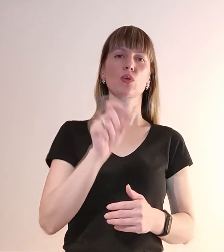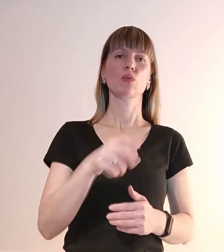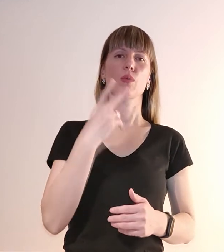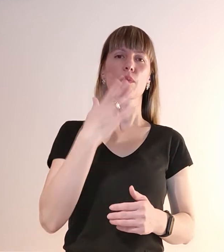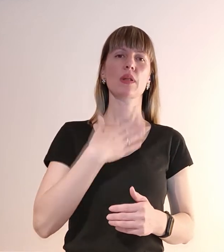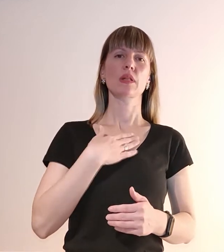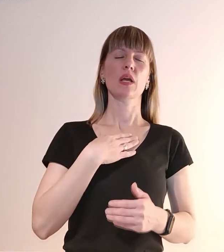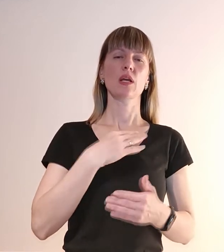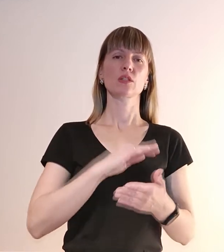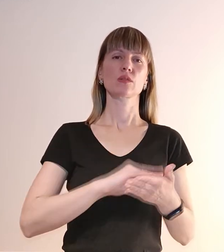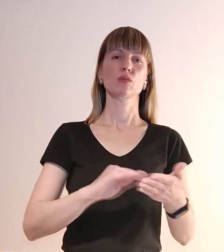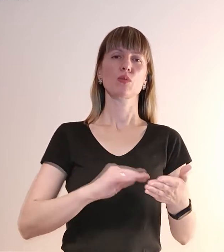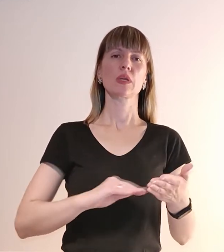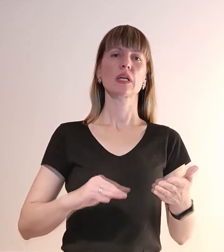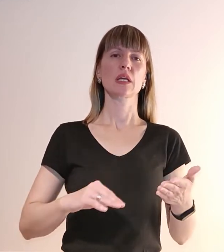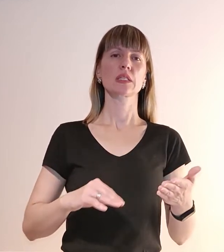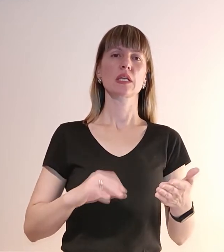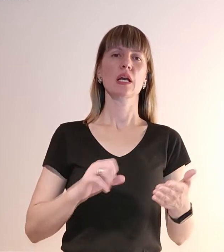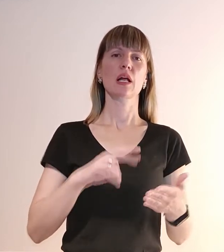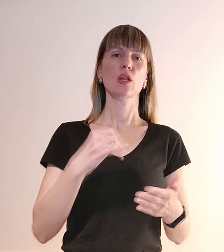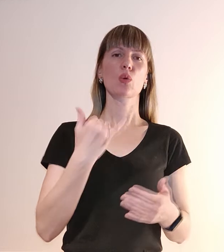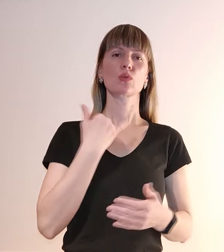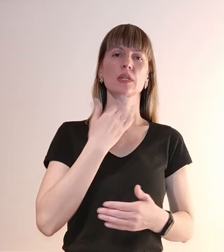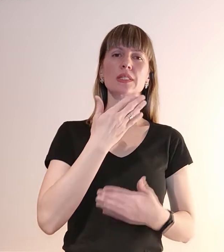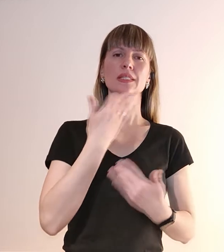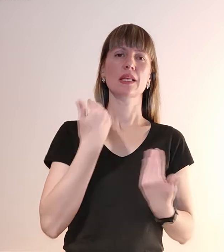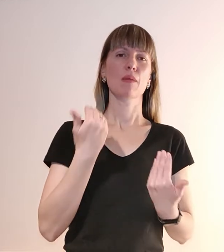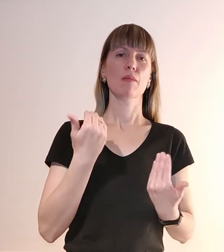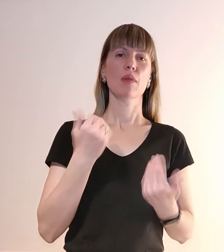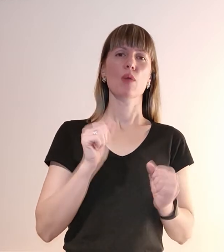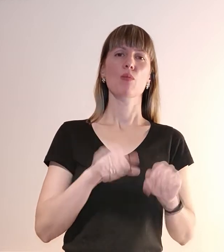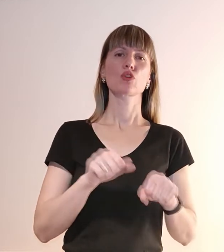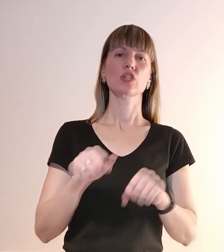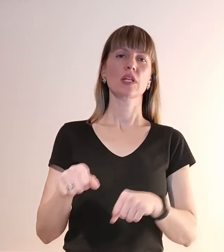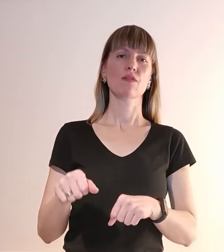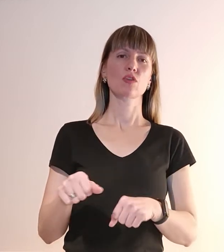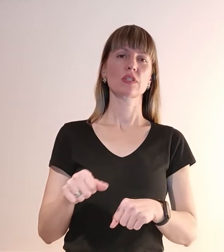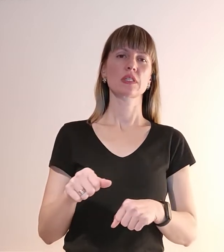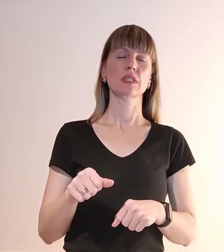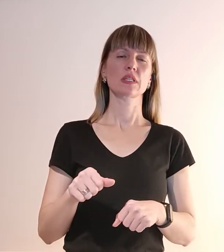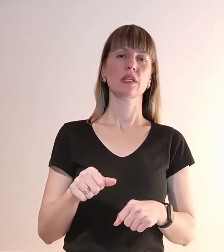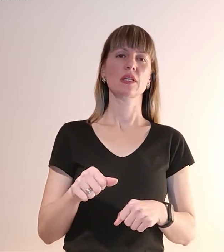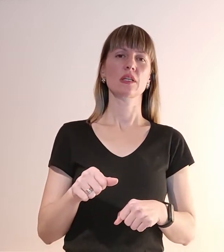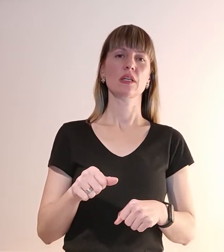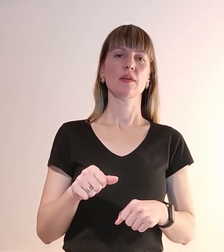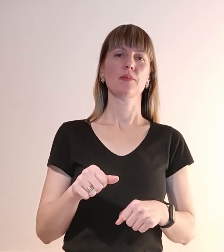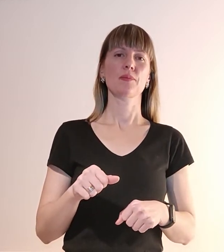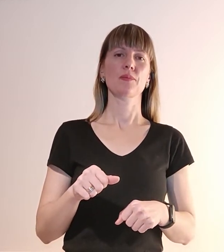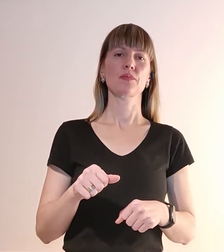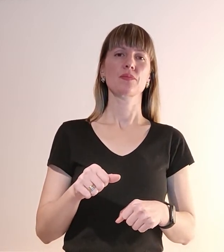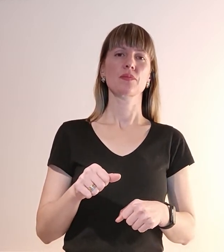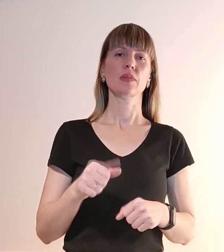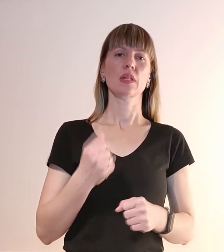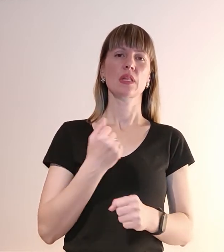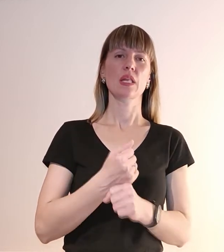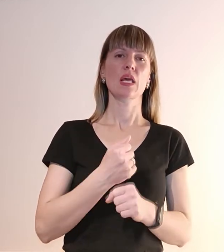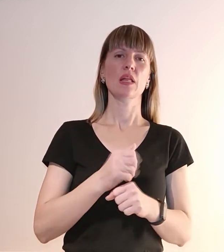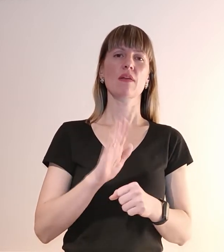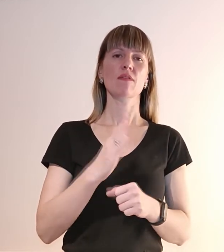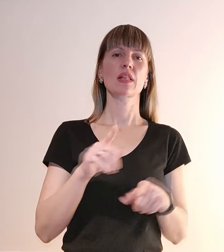публікації. Але у нас немає можливості їх в такій кількості